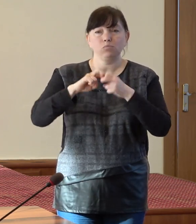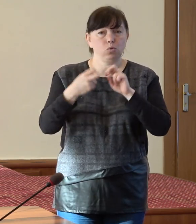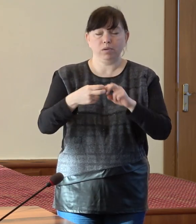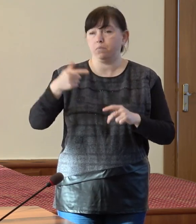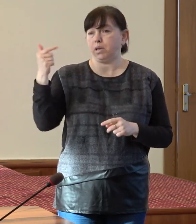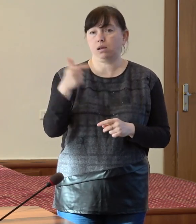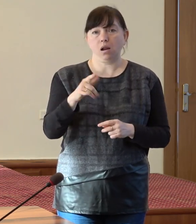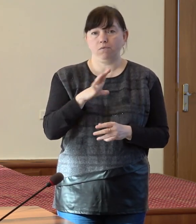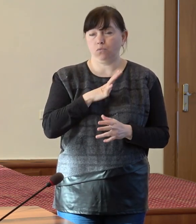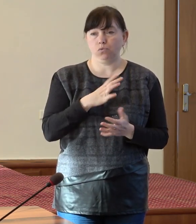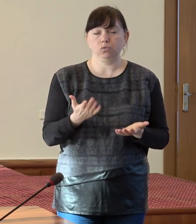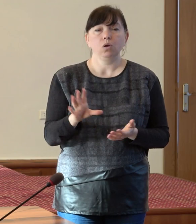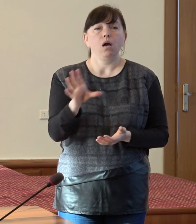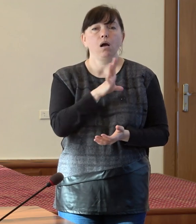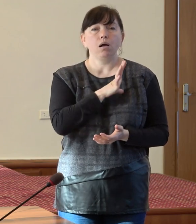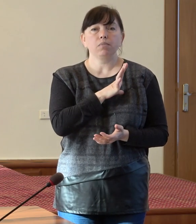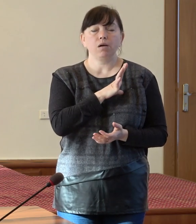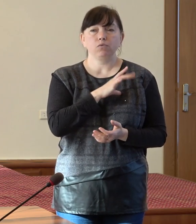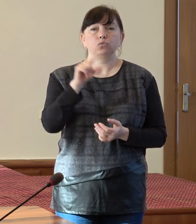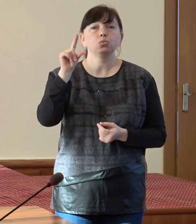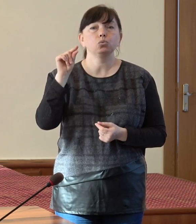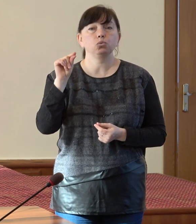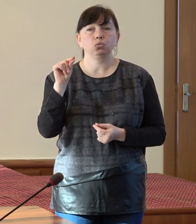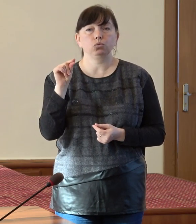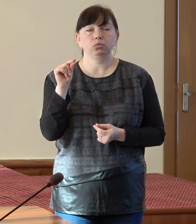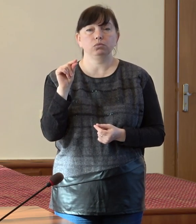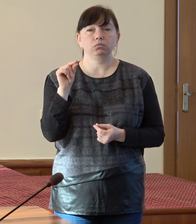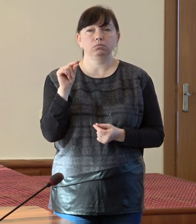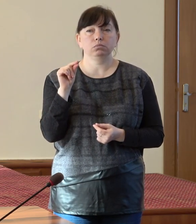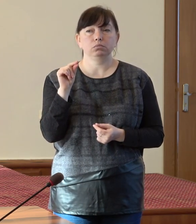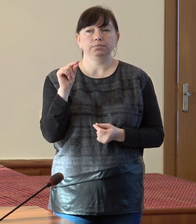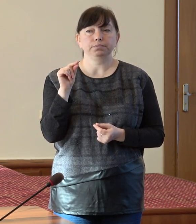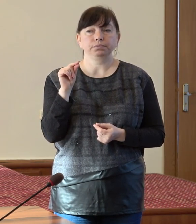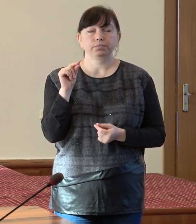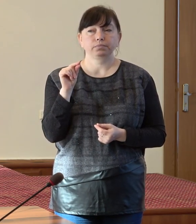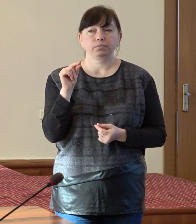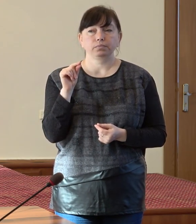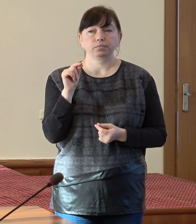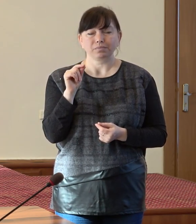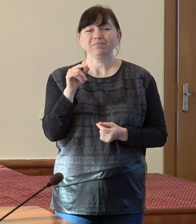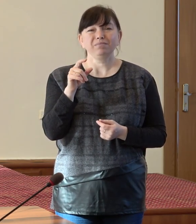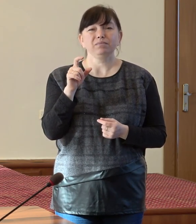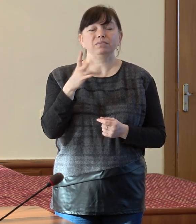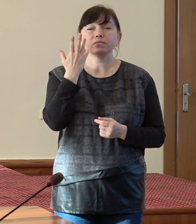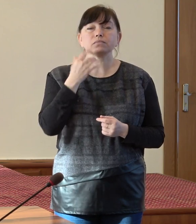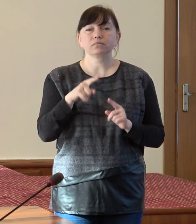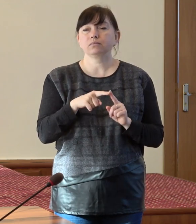grave. Am avut luni mai ales în perioada